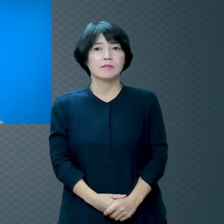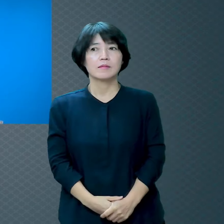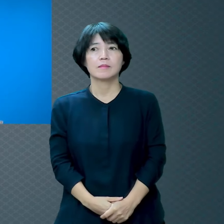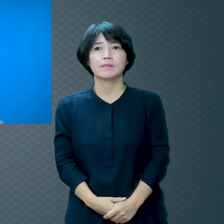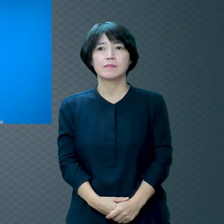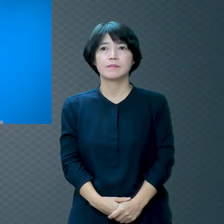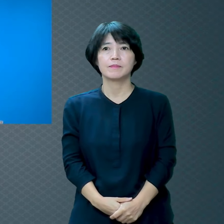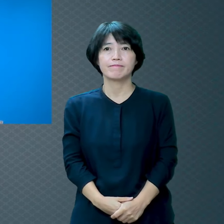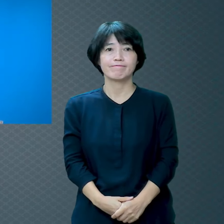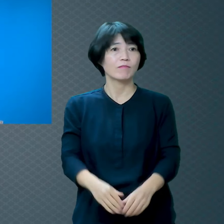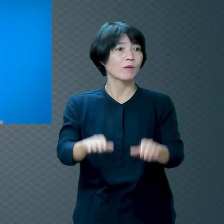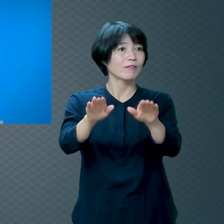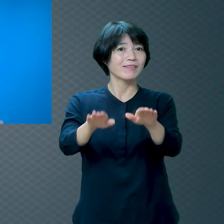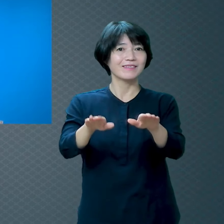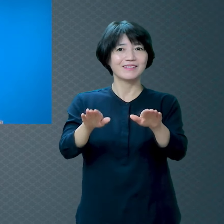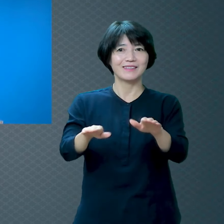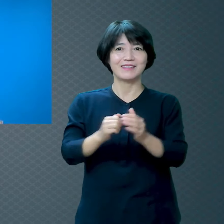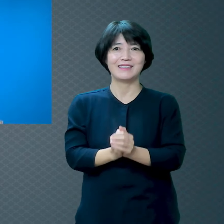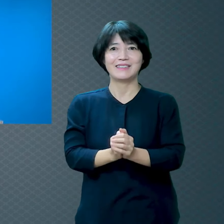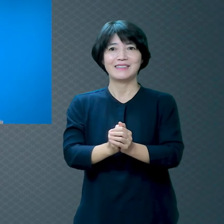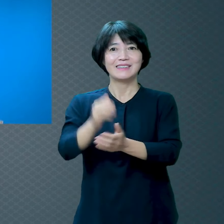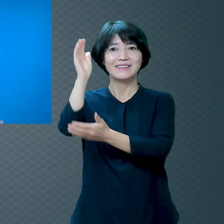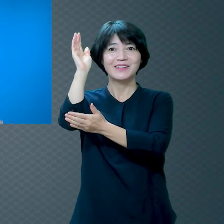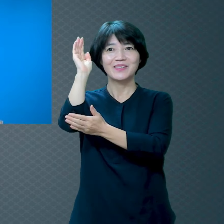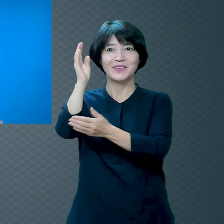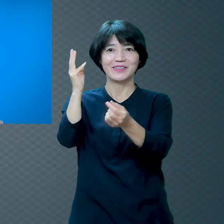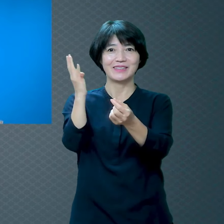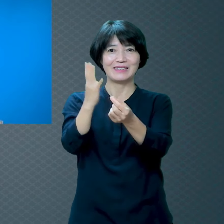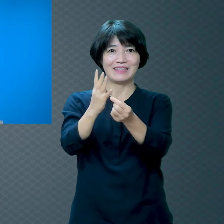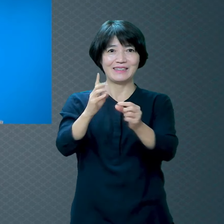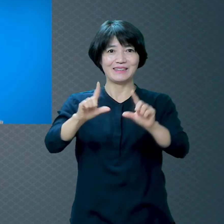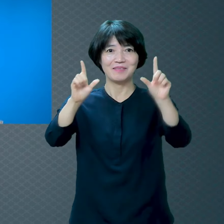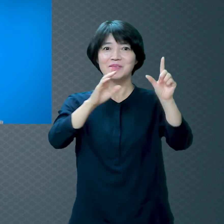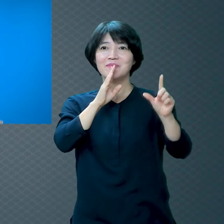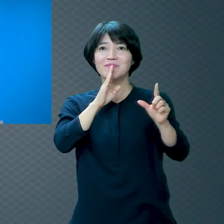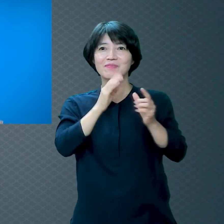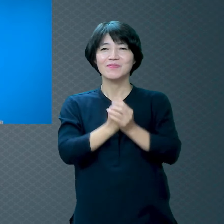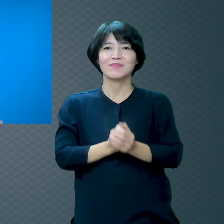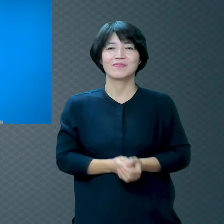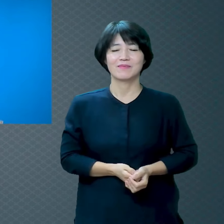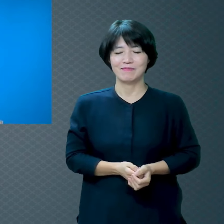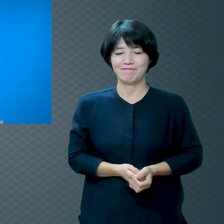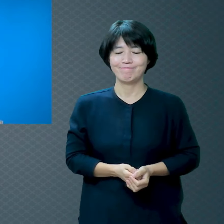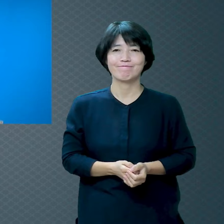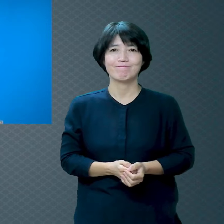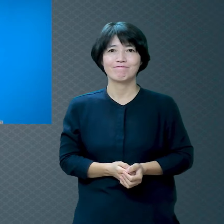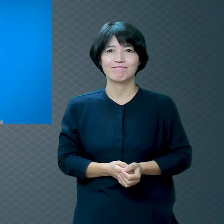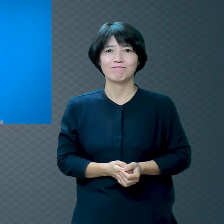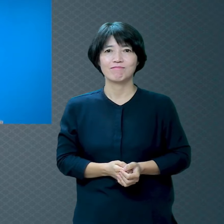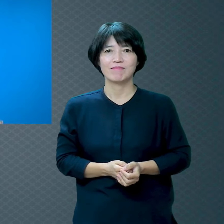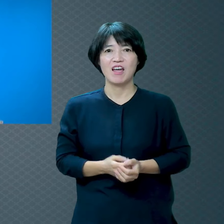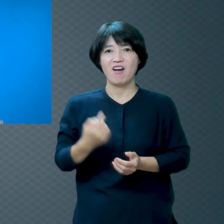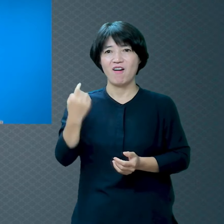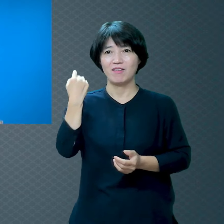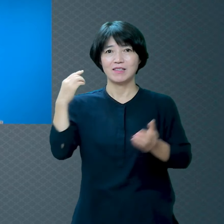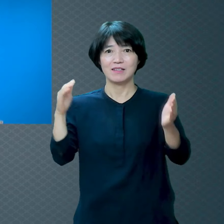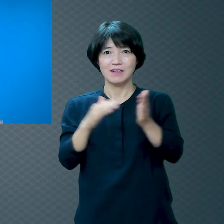오늘 4일째 날입니다 어제까지